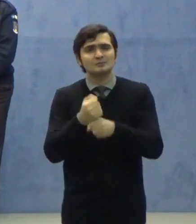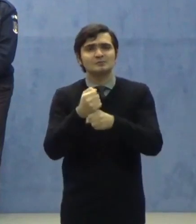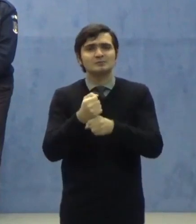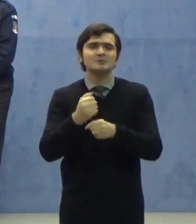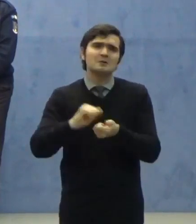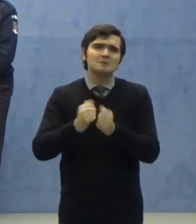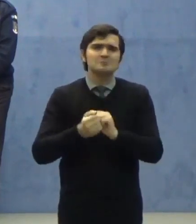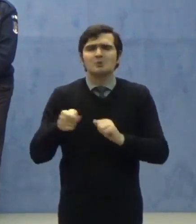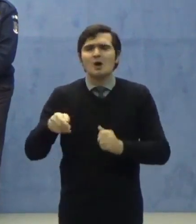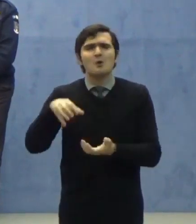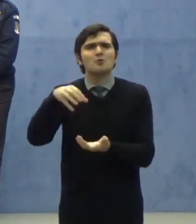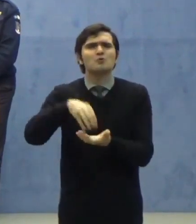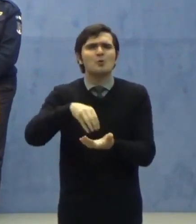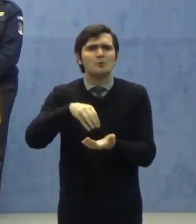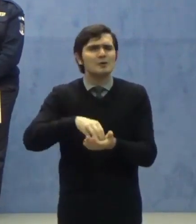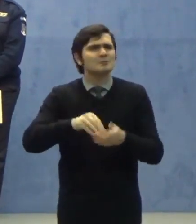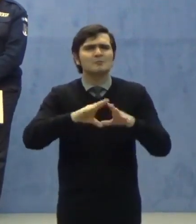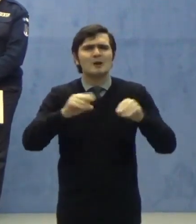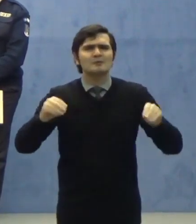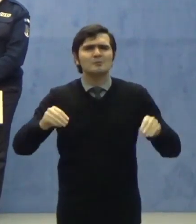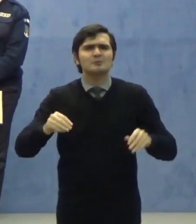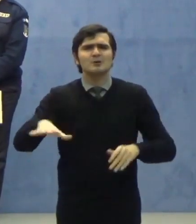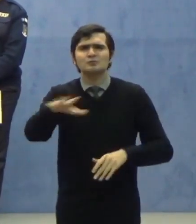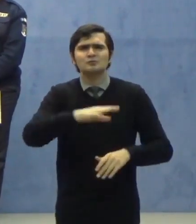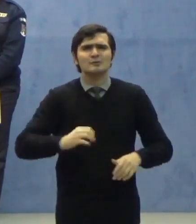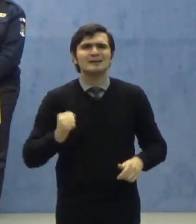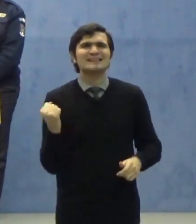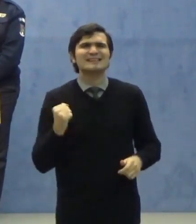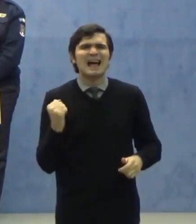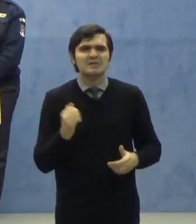locuiesc multe și în zona rurală,